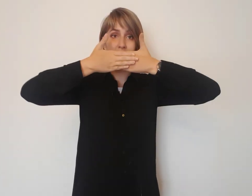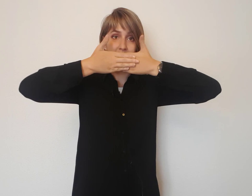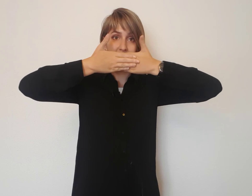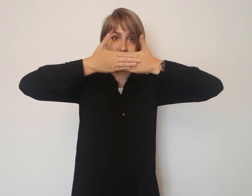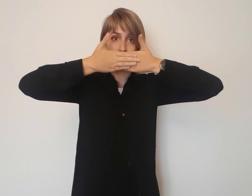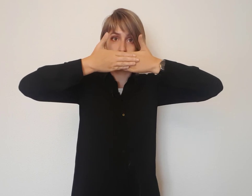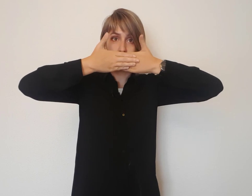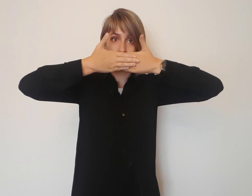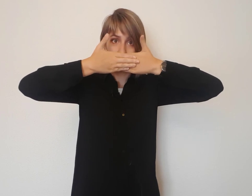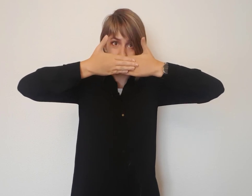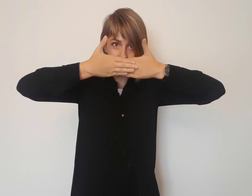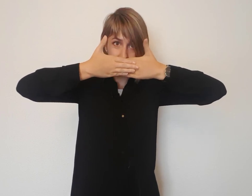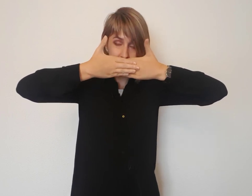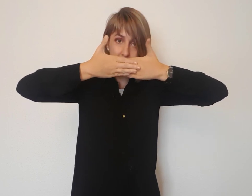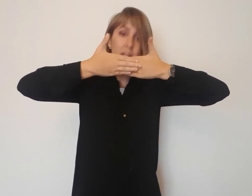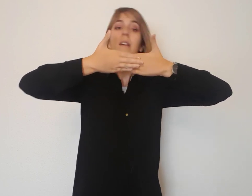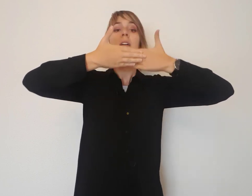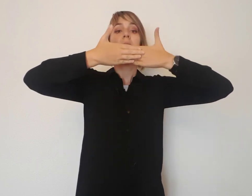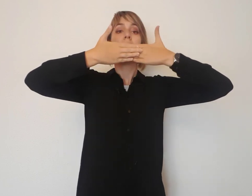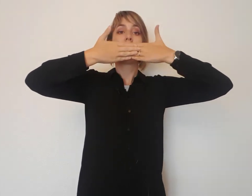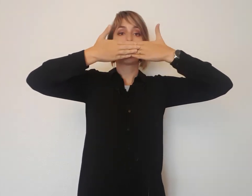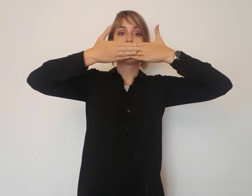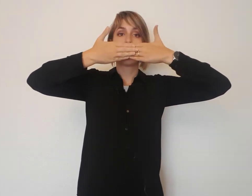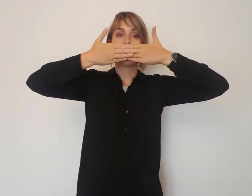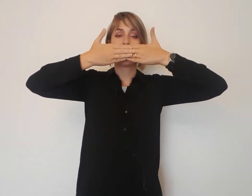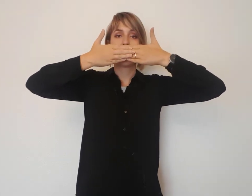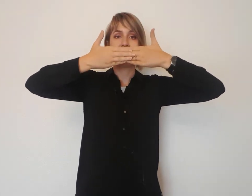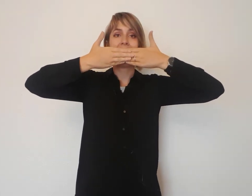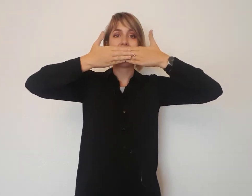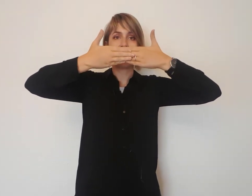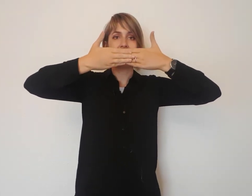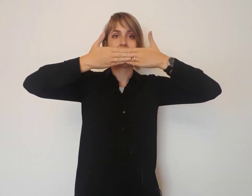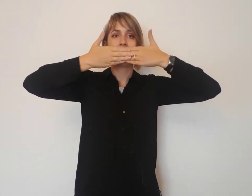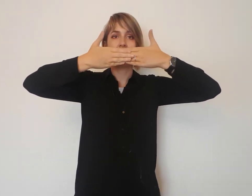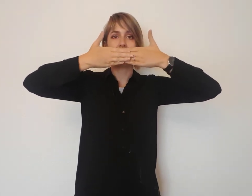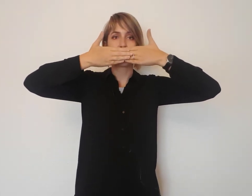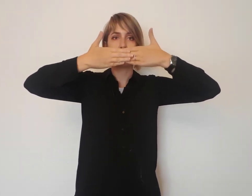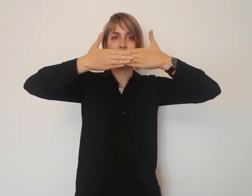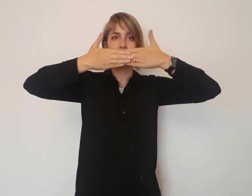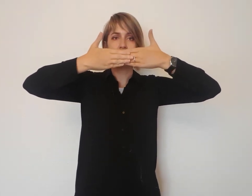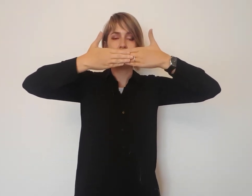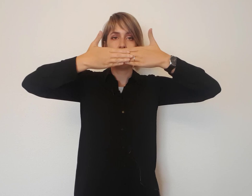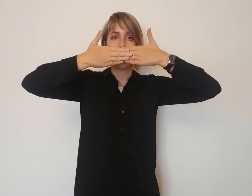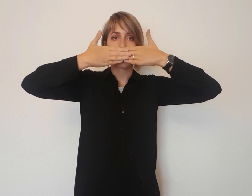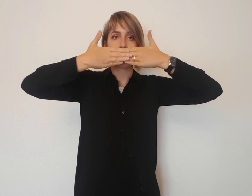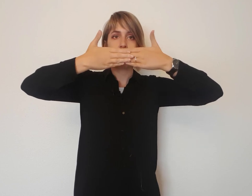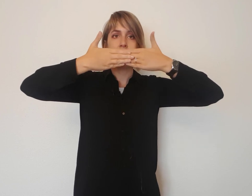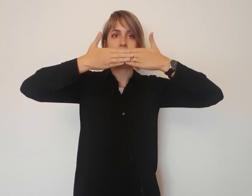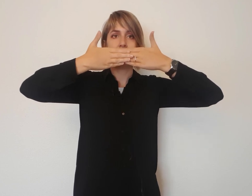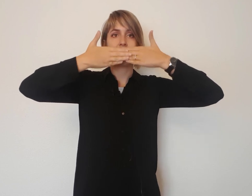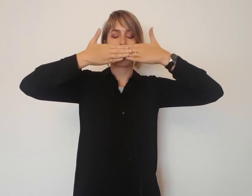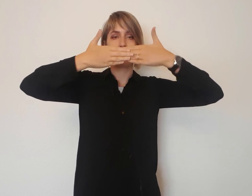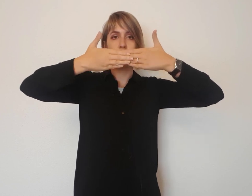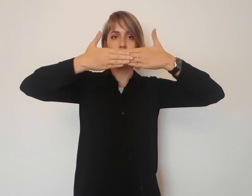tabús, ¿vale? Dejáramos de dejar de decir las cosas, los problemas reales de la profesión